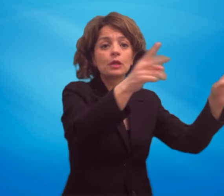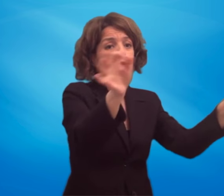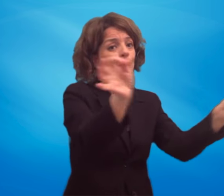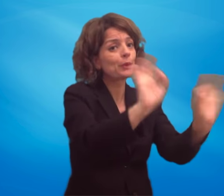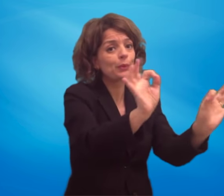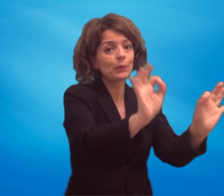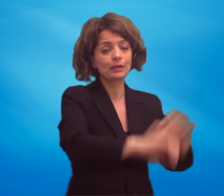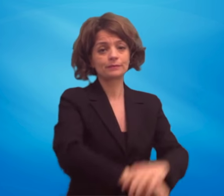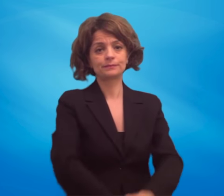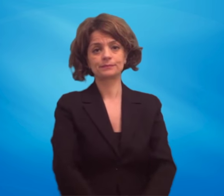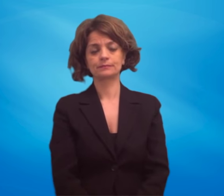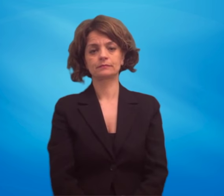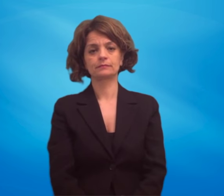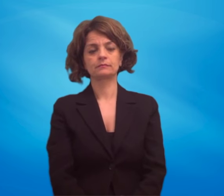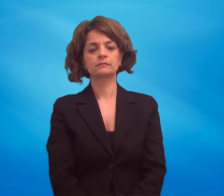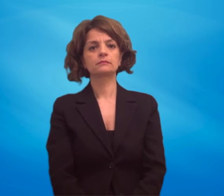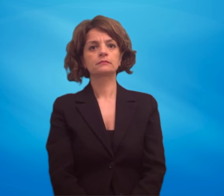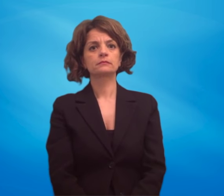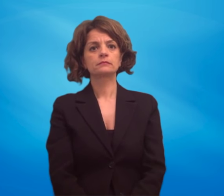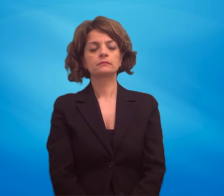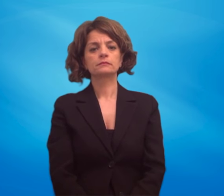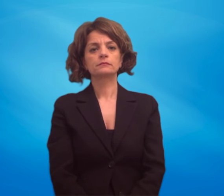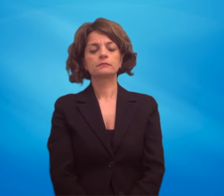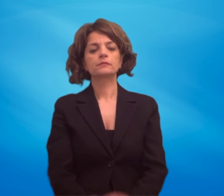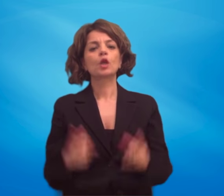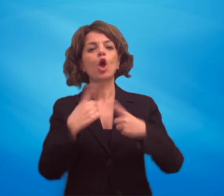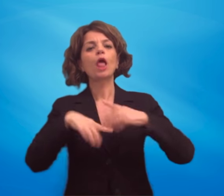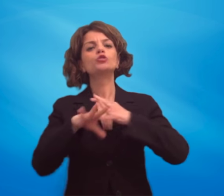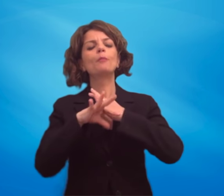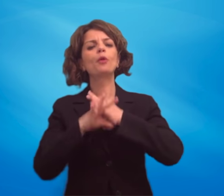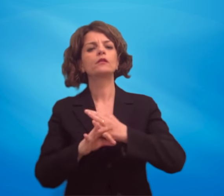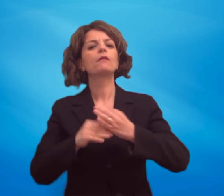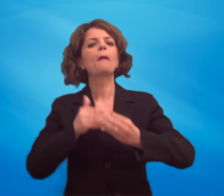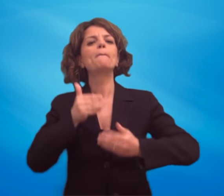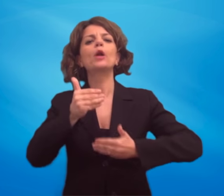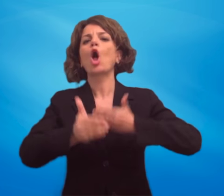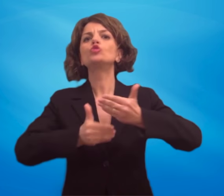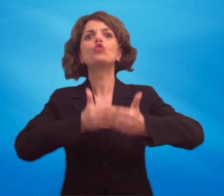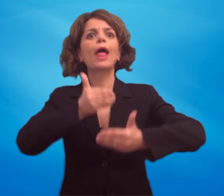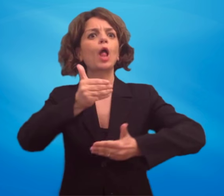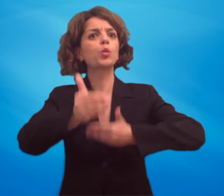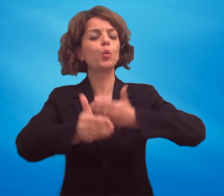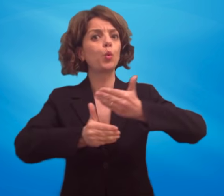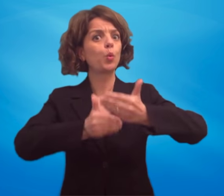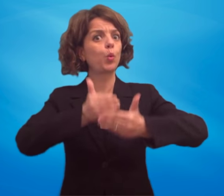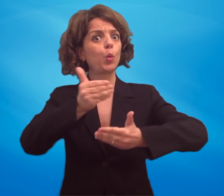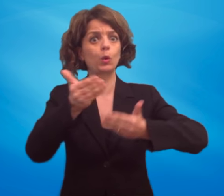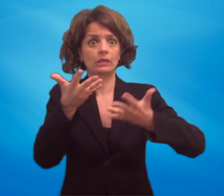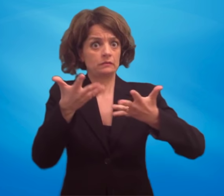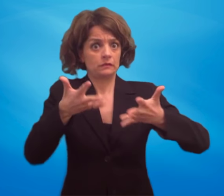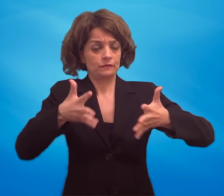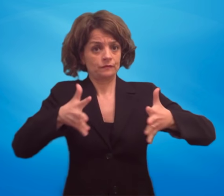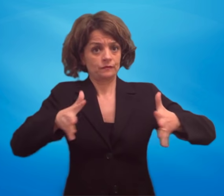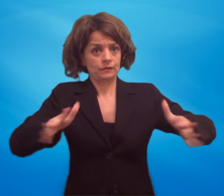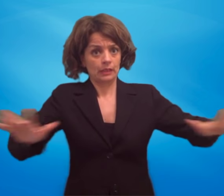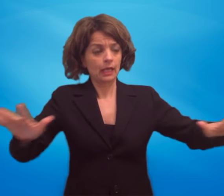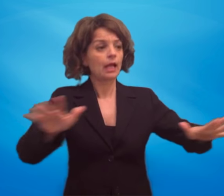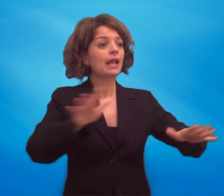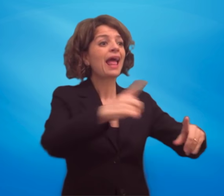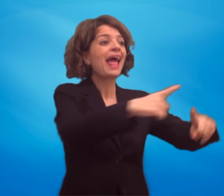8. svolta la procedura da parte del collegio dei probiviri e dopo aver convocato gli ex dirigenti